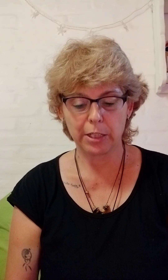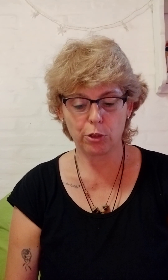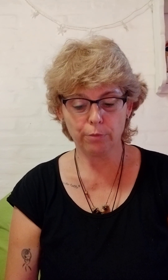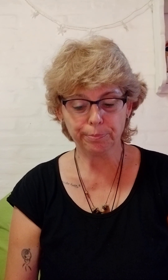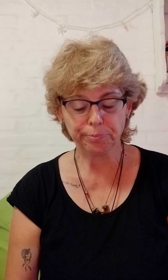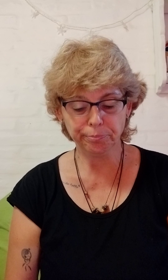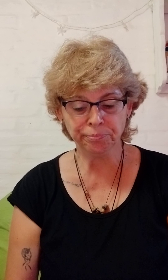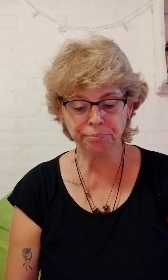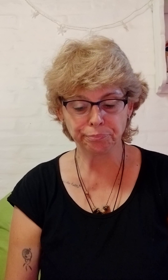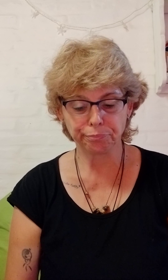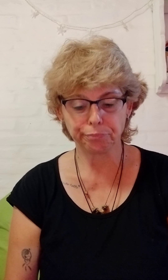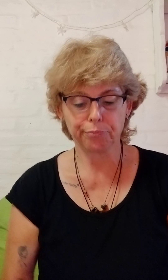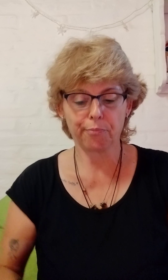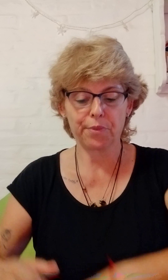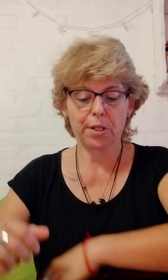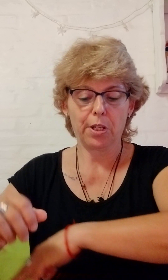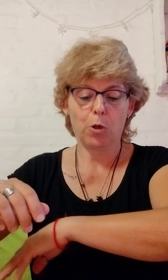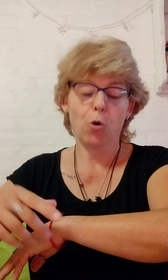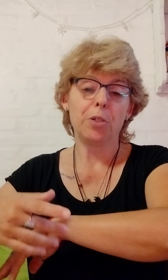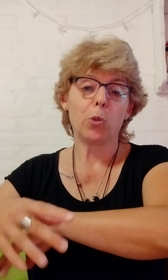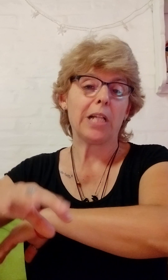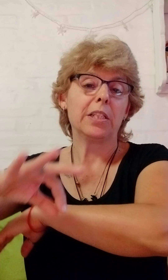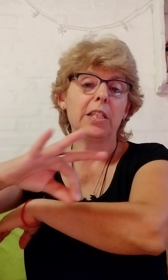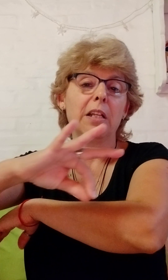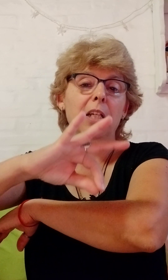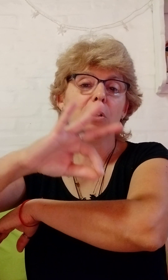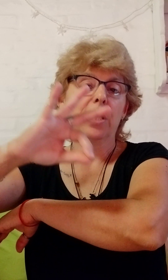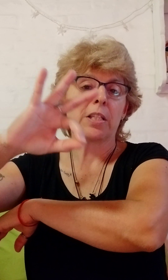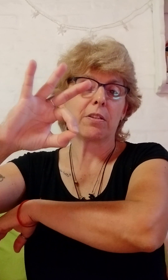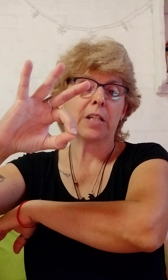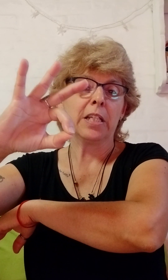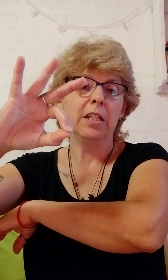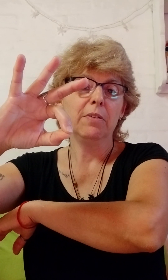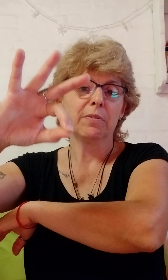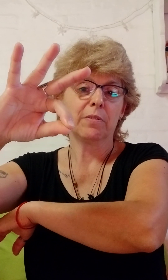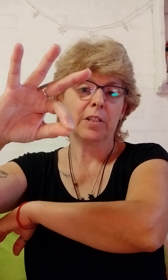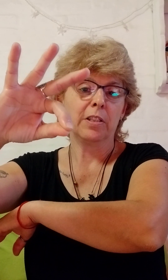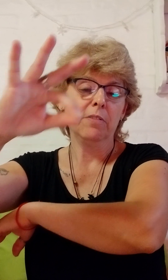Arquitecto. O dibujante técnico. Allí. Este.